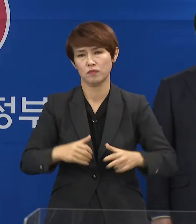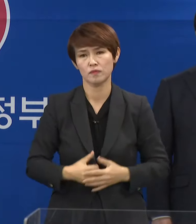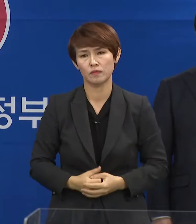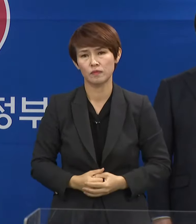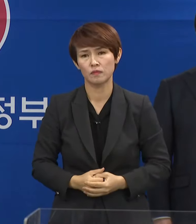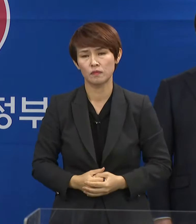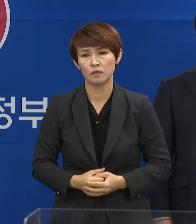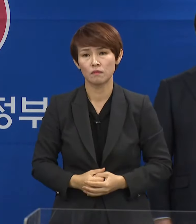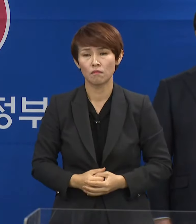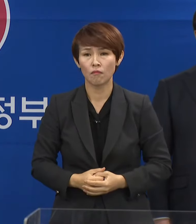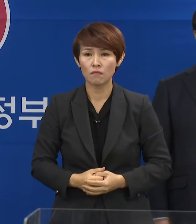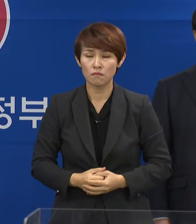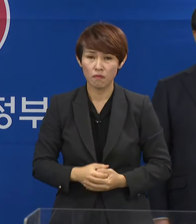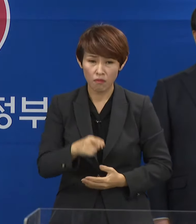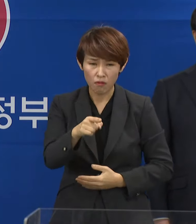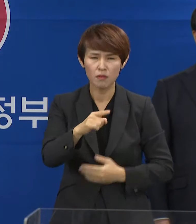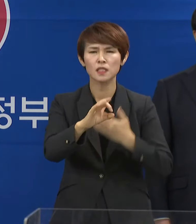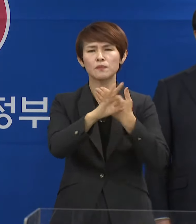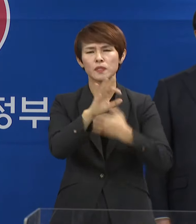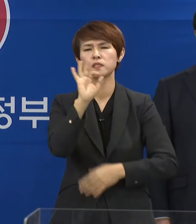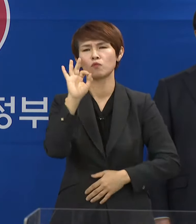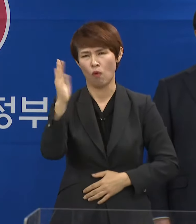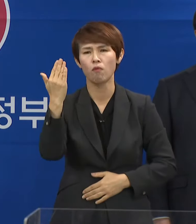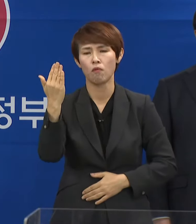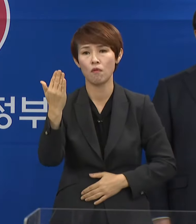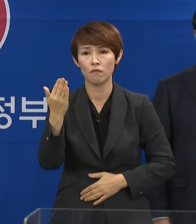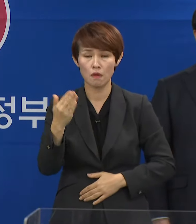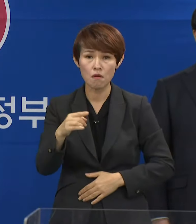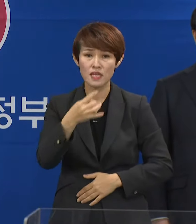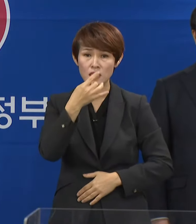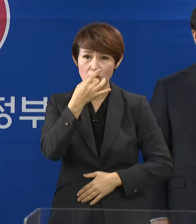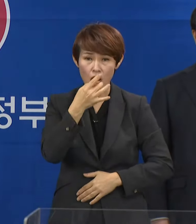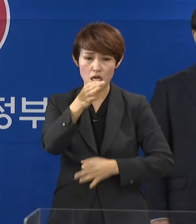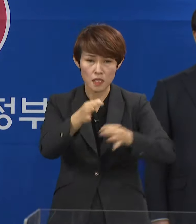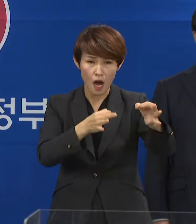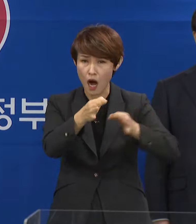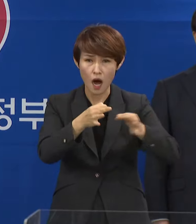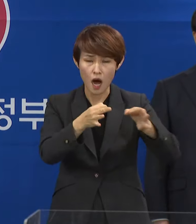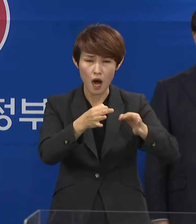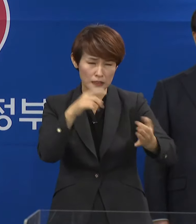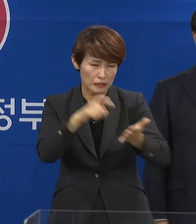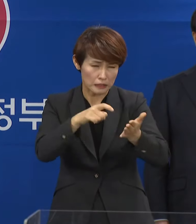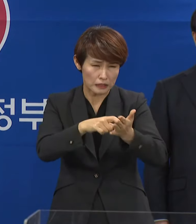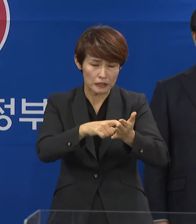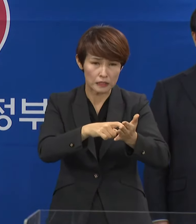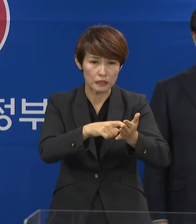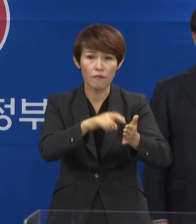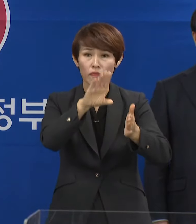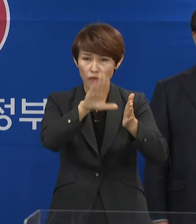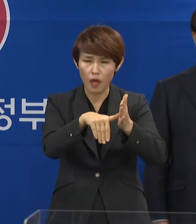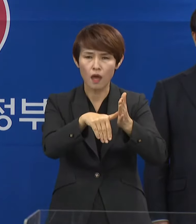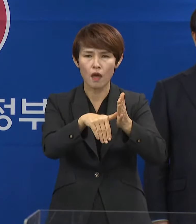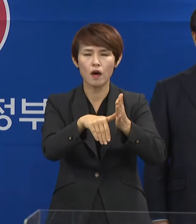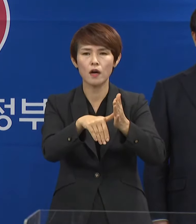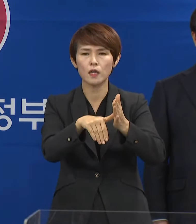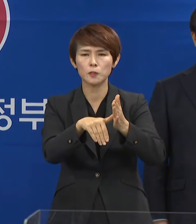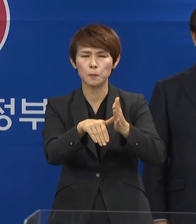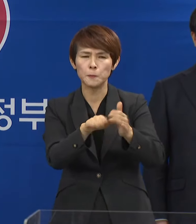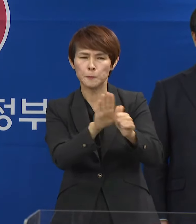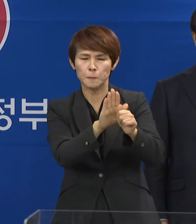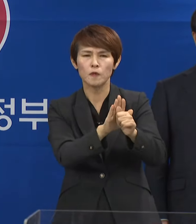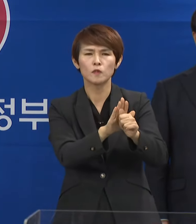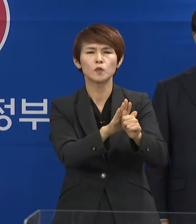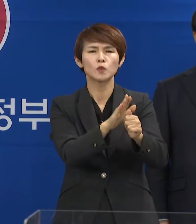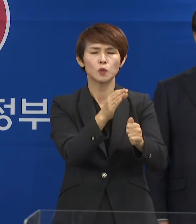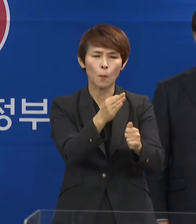하지만 이 조치는 시장이 제 역할을 못하는 긴급한 상황에 한해 최소한의